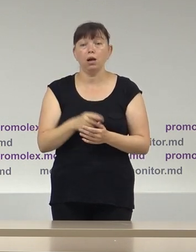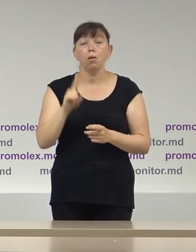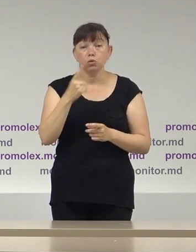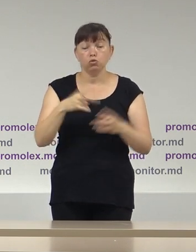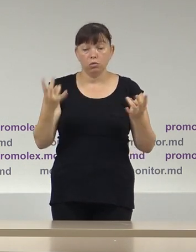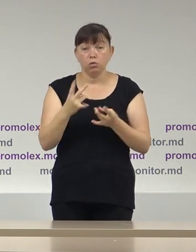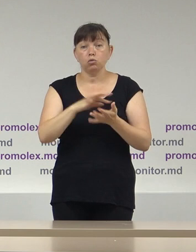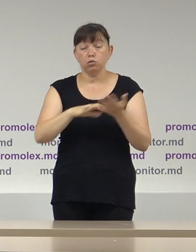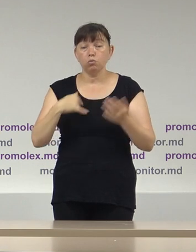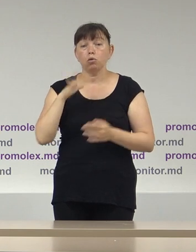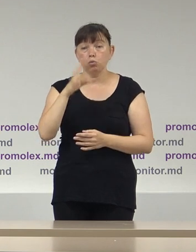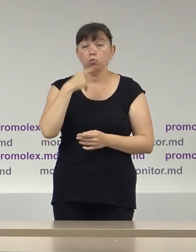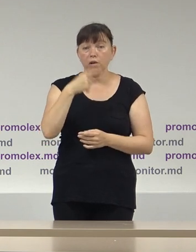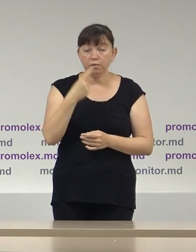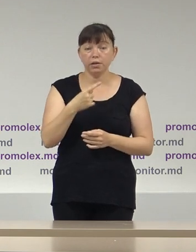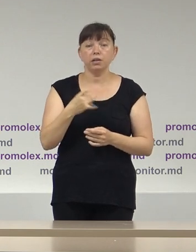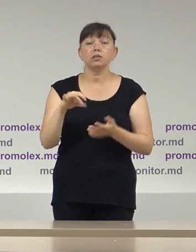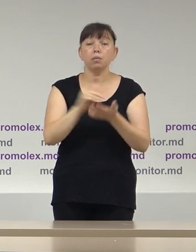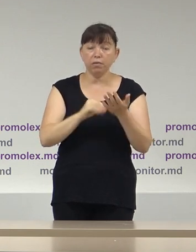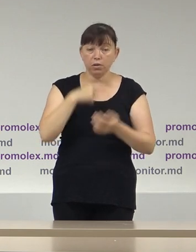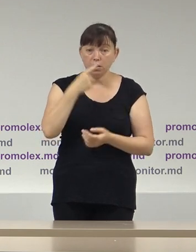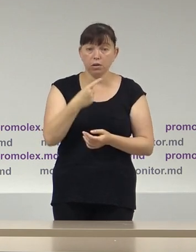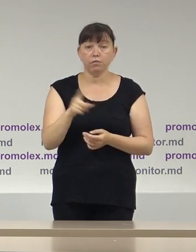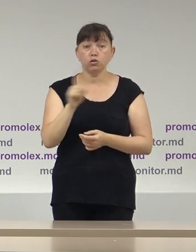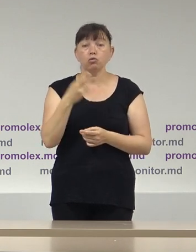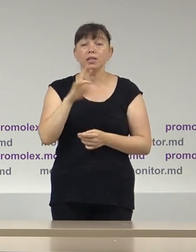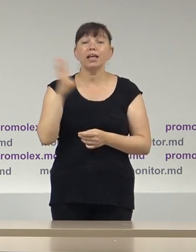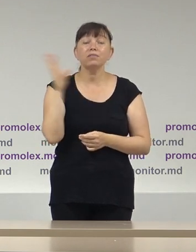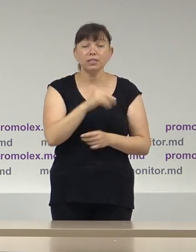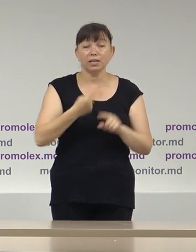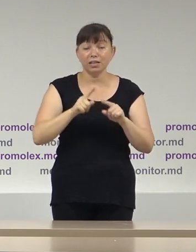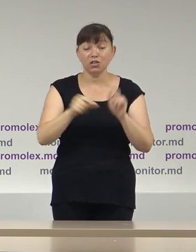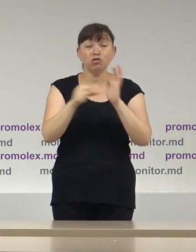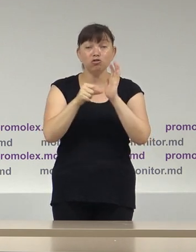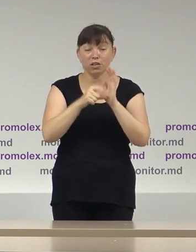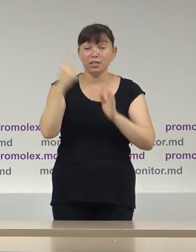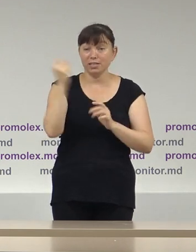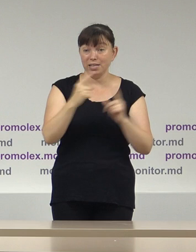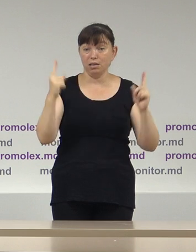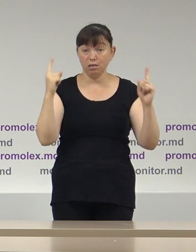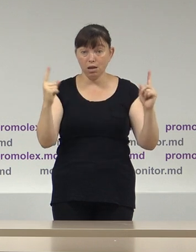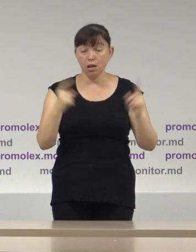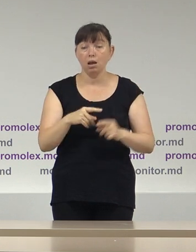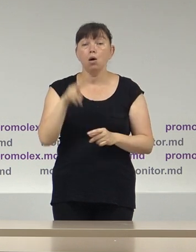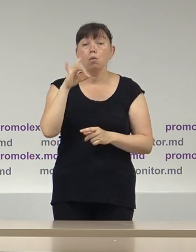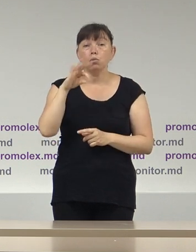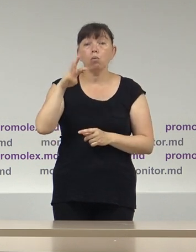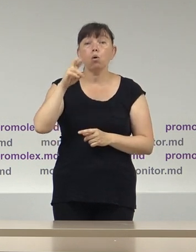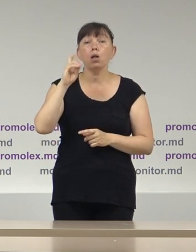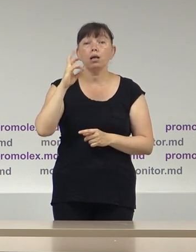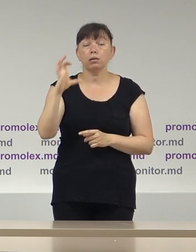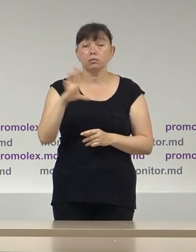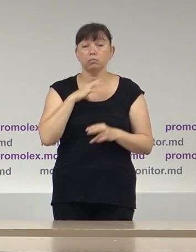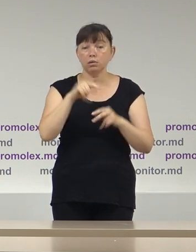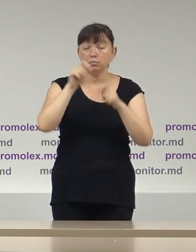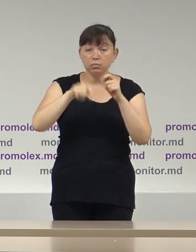continuare voi menționa sau menționez faptul că pentru toate cele șase săptămâni de campanie electorală, Promolex a estimat